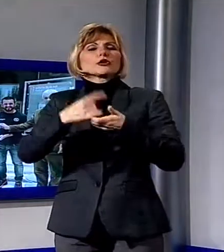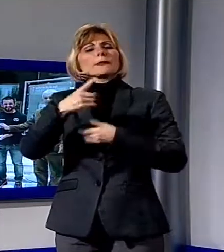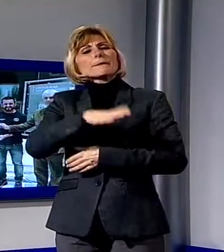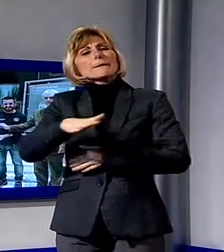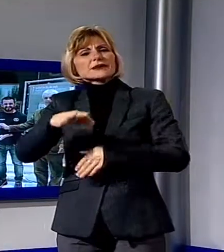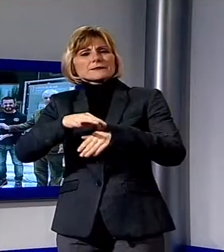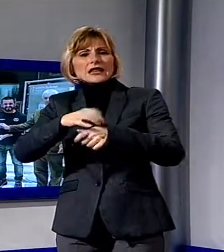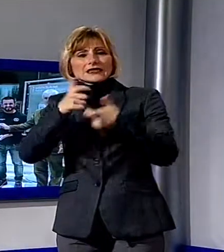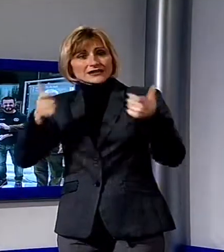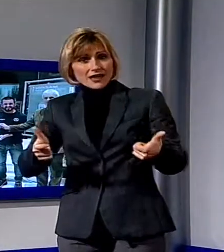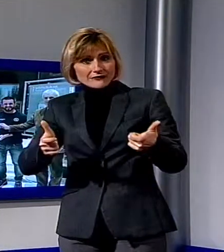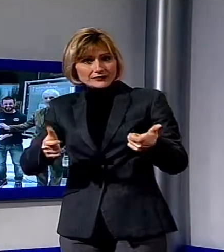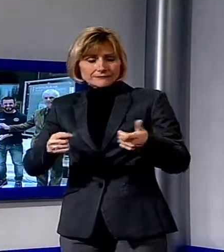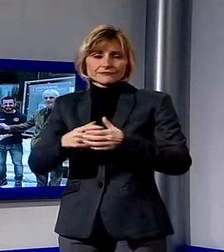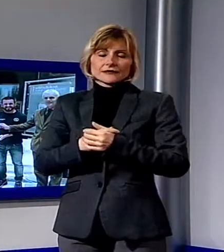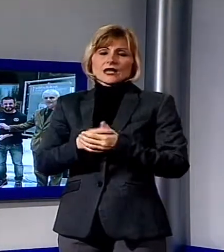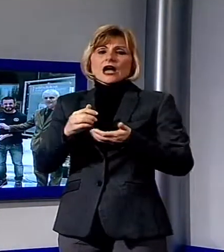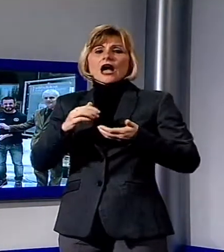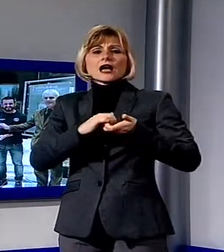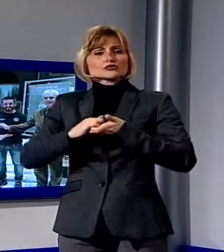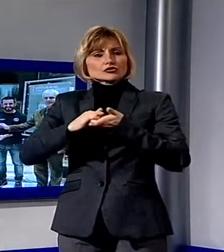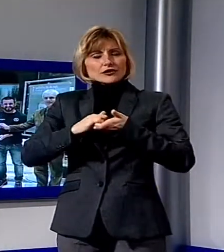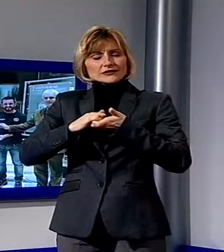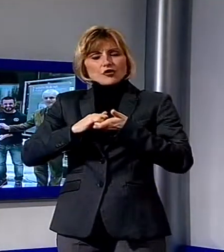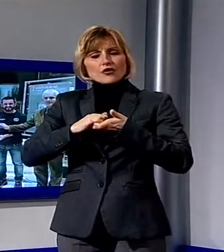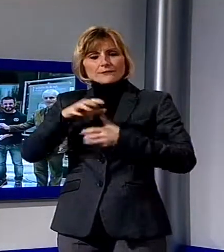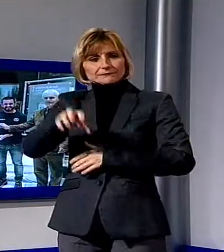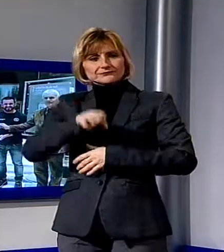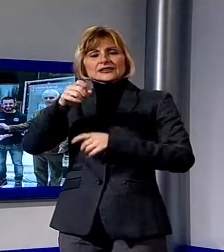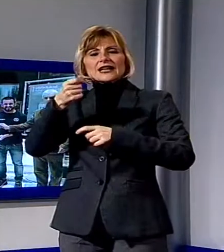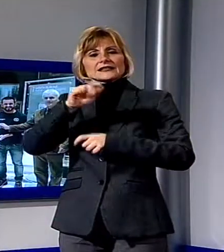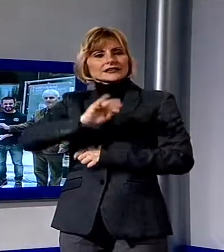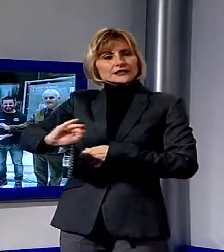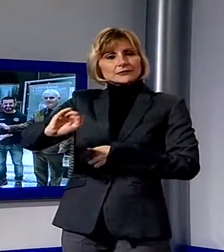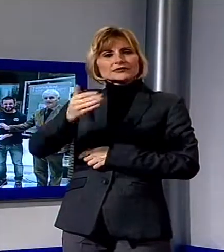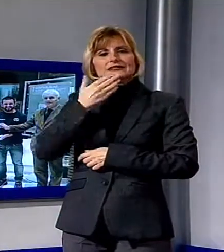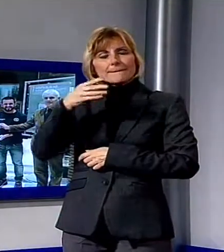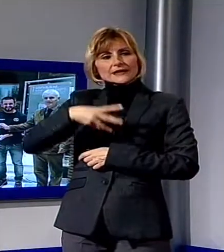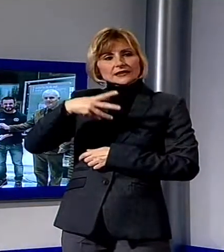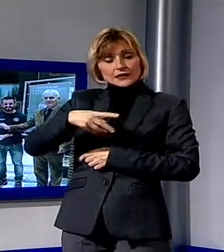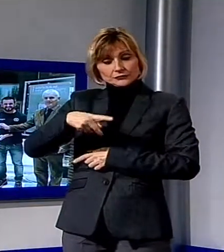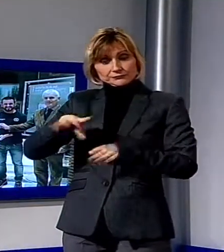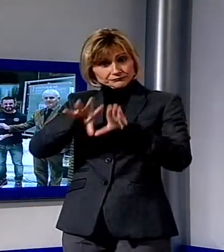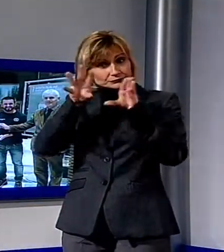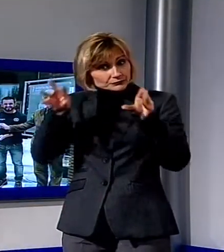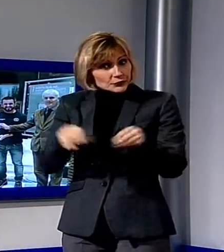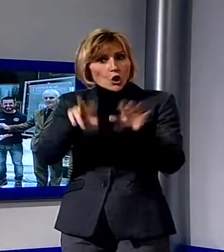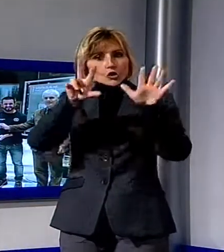'assegno, consegnato nella sede lucchese della Cassa di Risparmio di San Mignato, ammonta ben 8.380 euro.